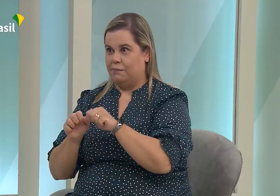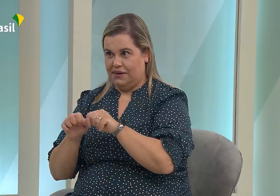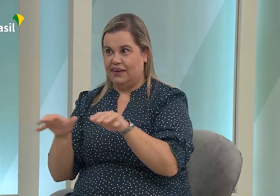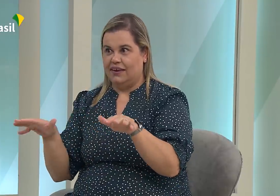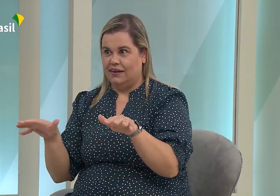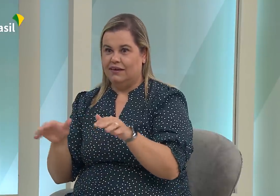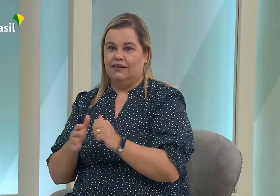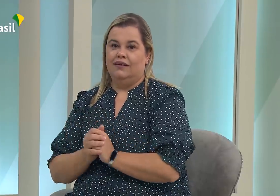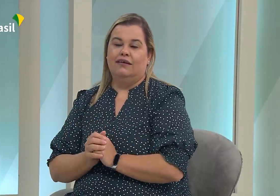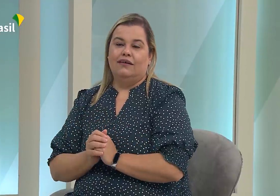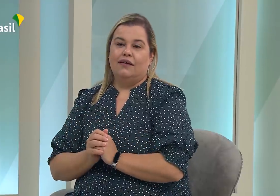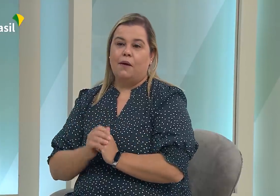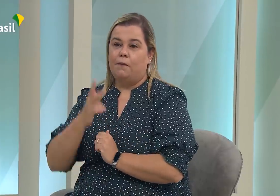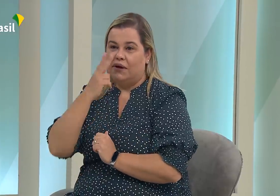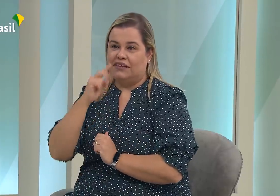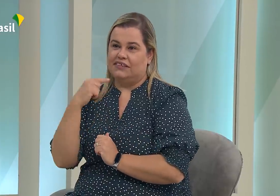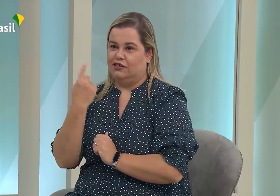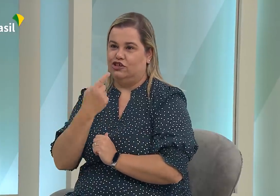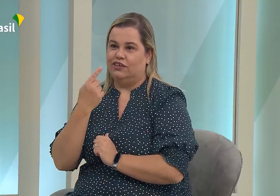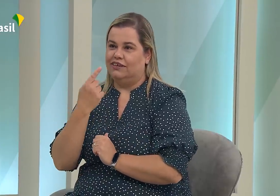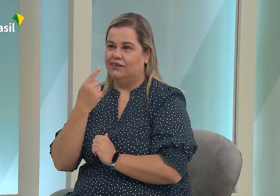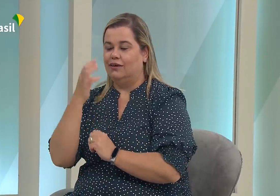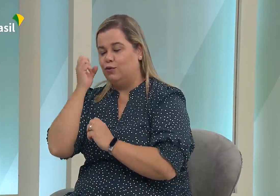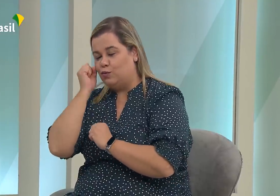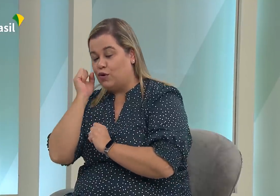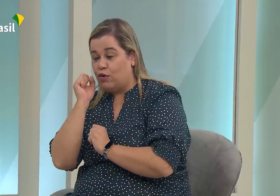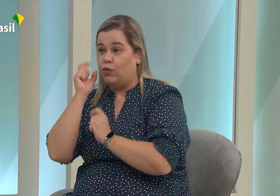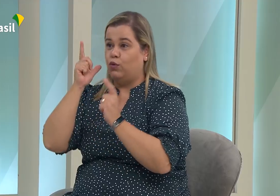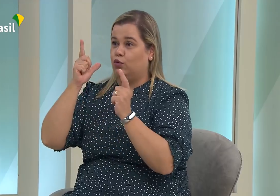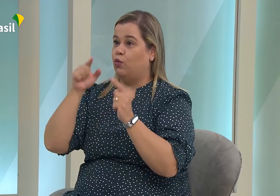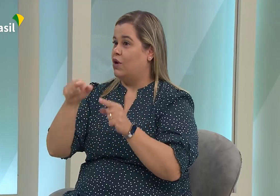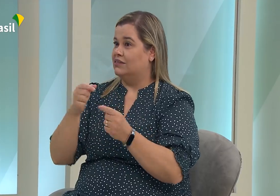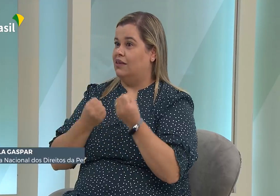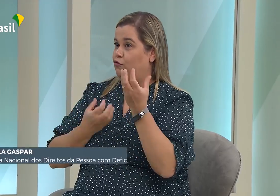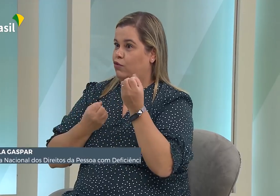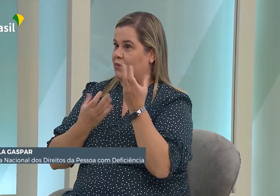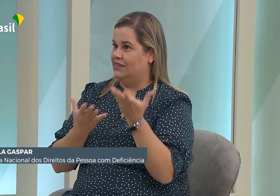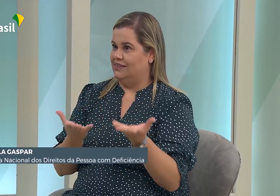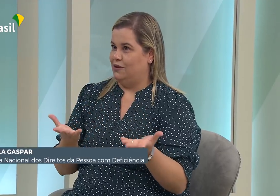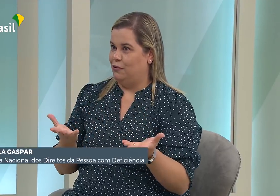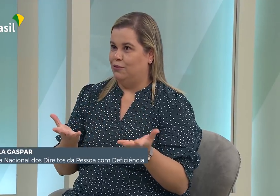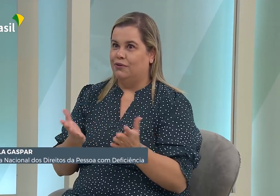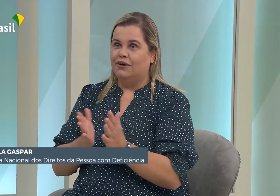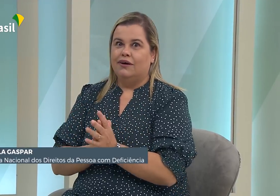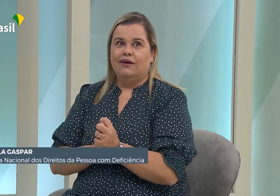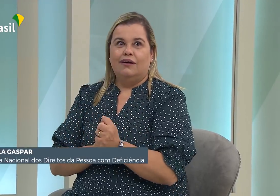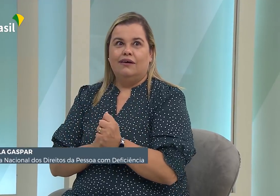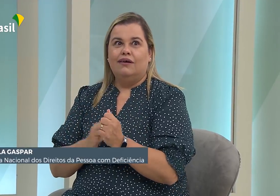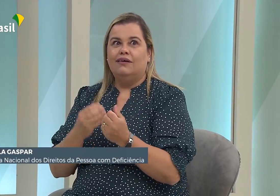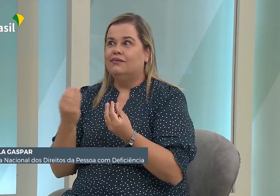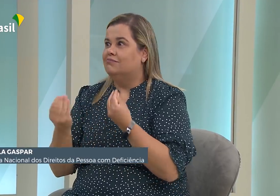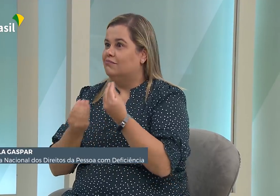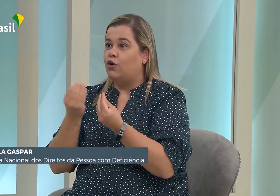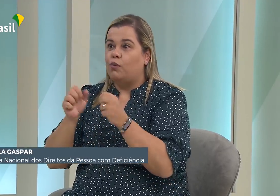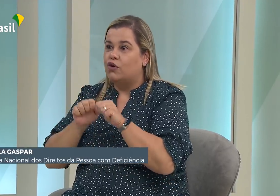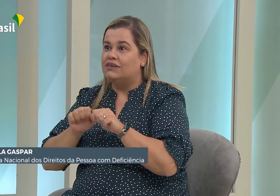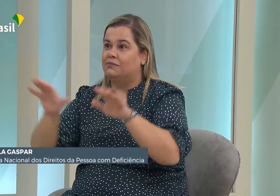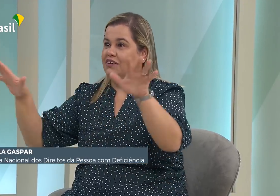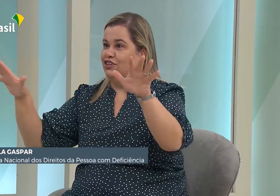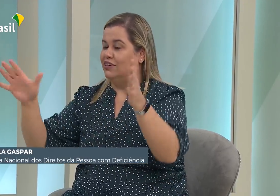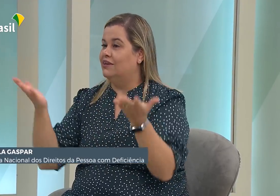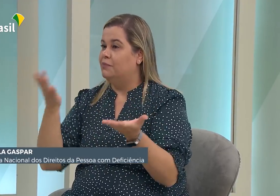Quando iniciou a pandemia do coronavírus, esse momento nos despertou.